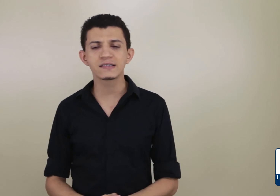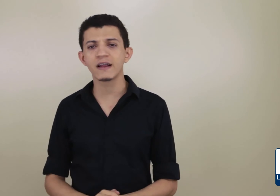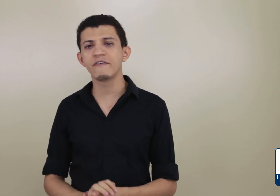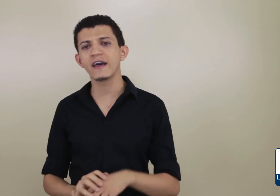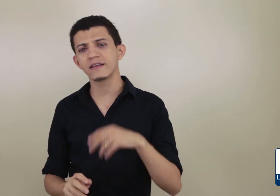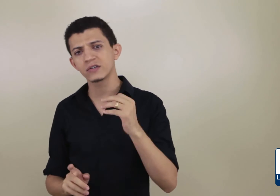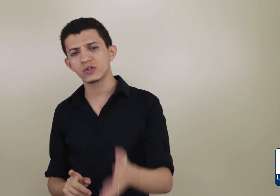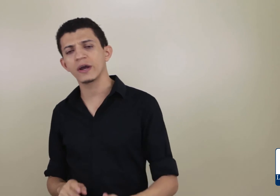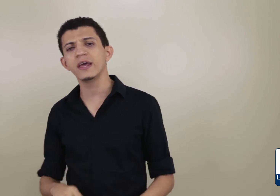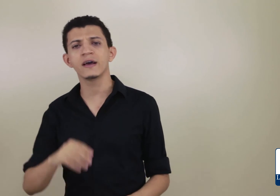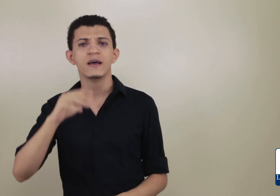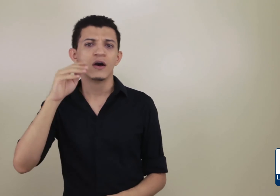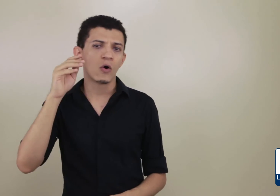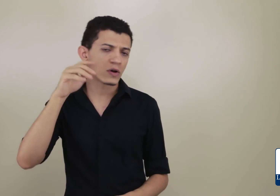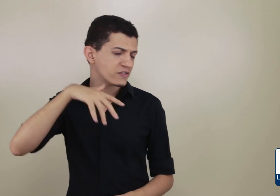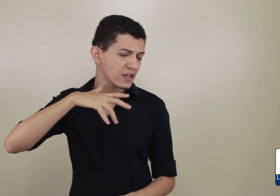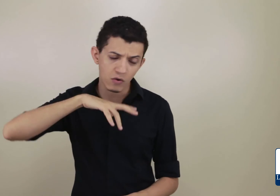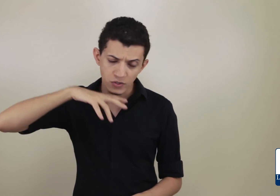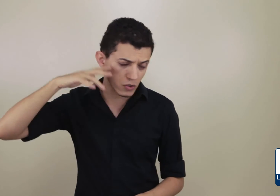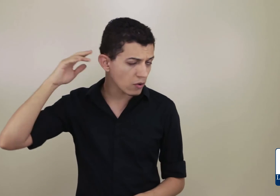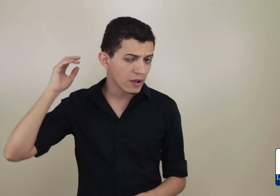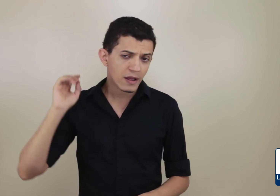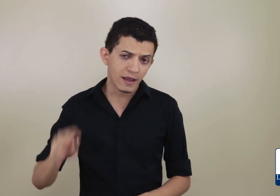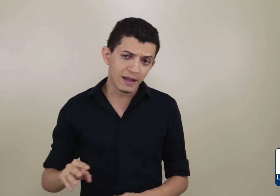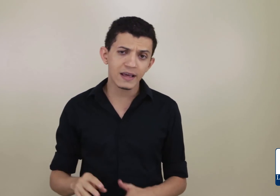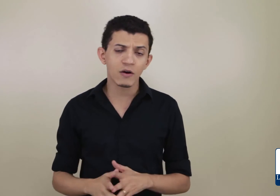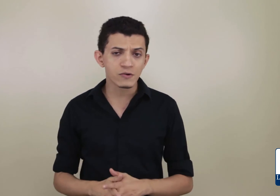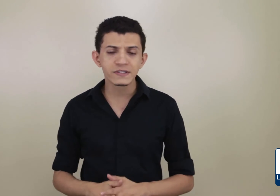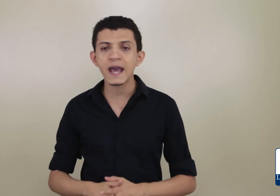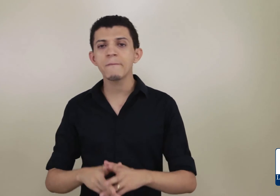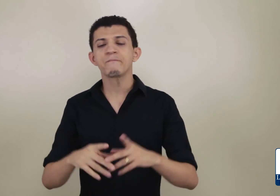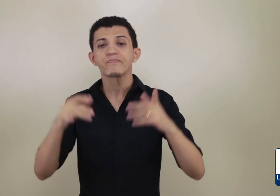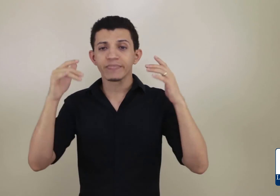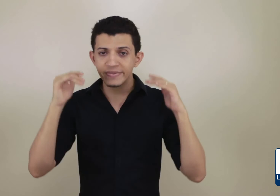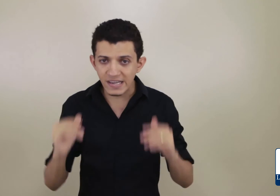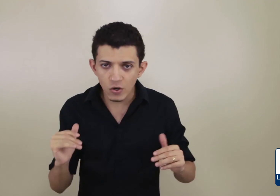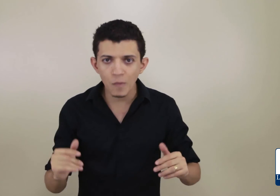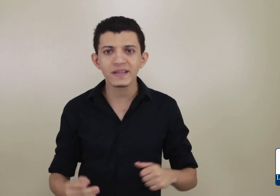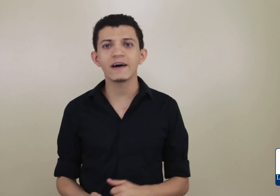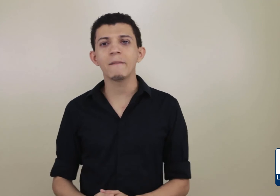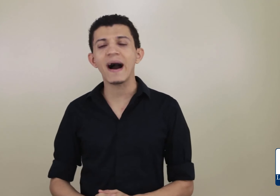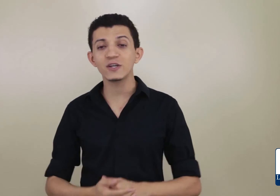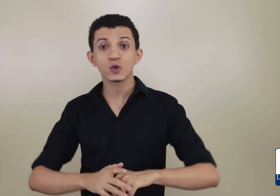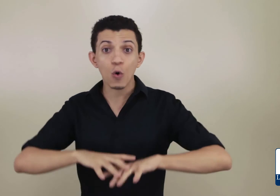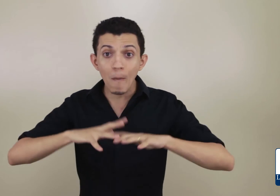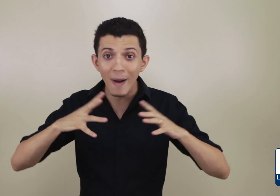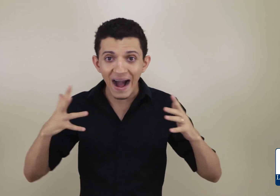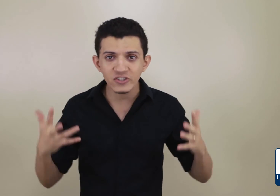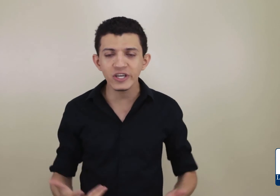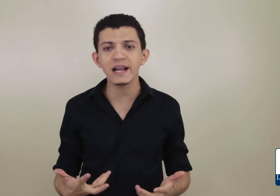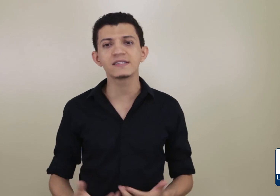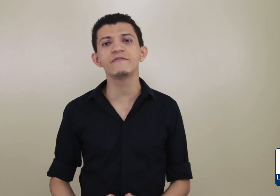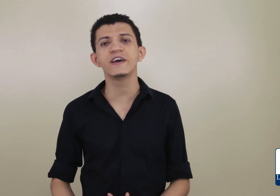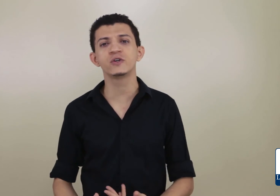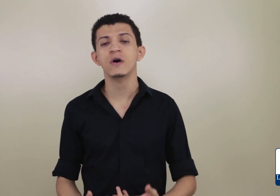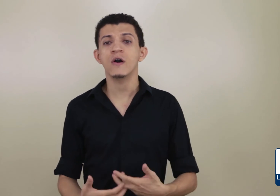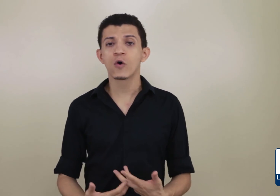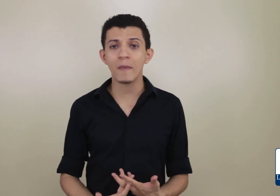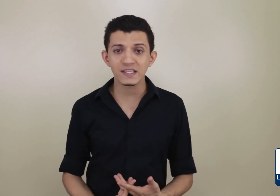inscrever, dê seu joinha. Ou, se você não gostou, clique em não gostei. Dê seu comentário abaixo, compartilhe esse vídeo com mais